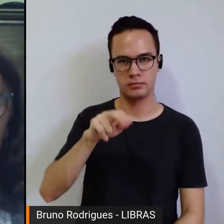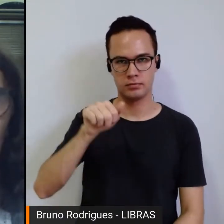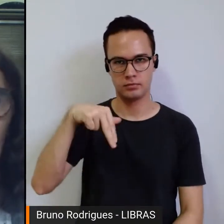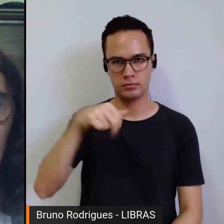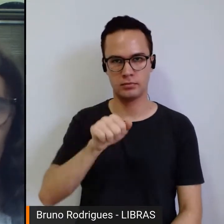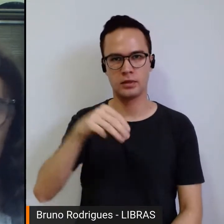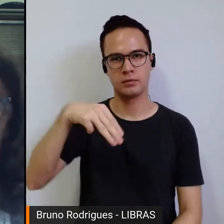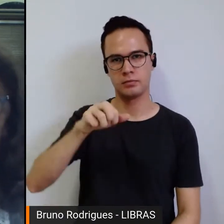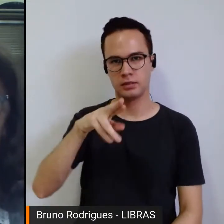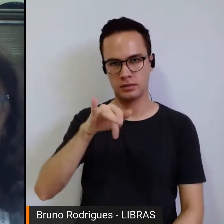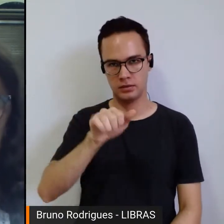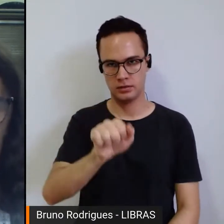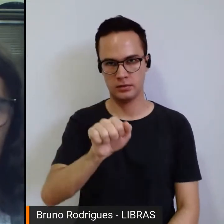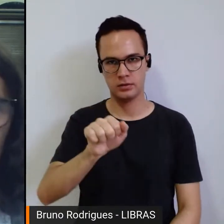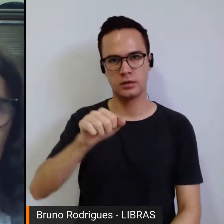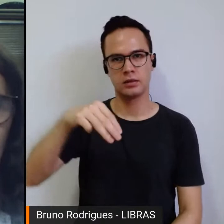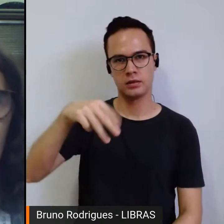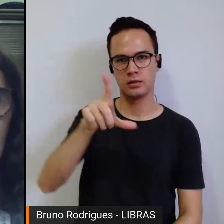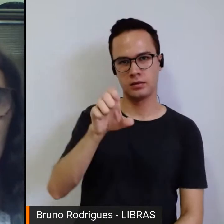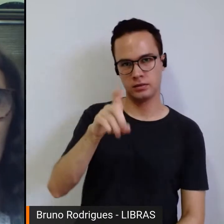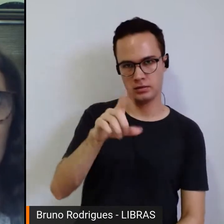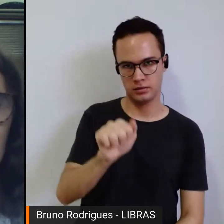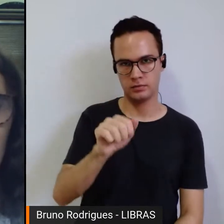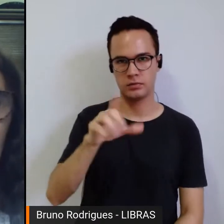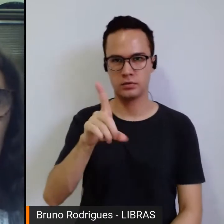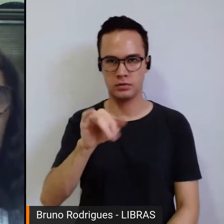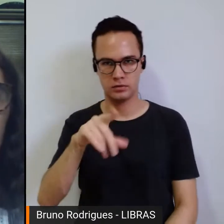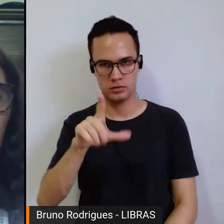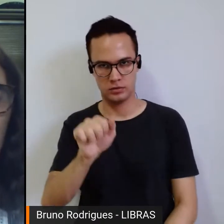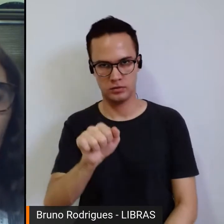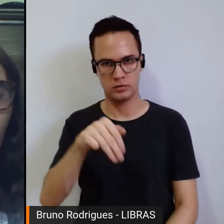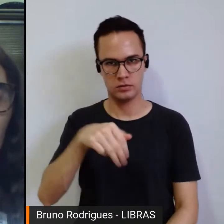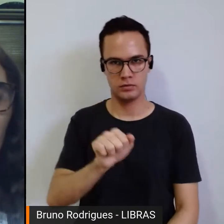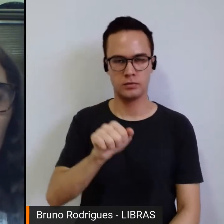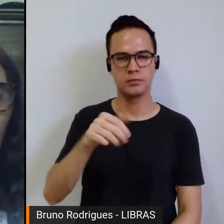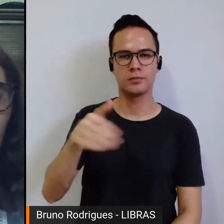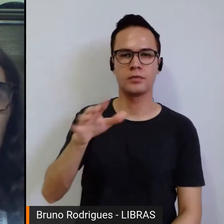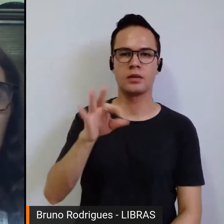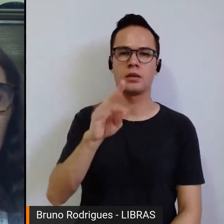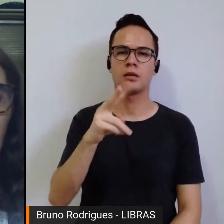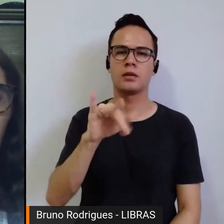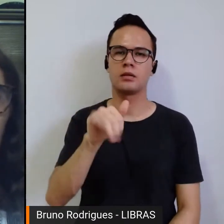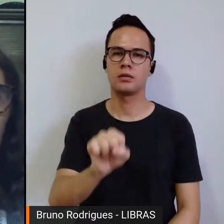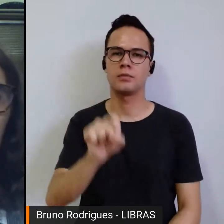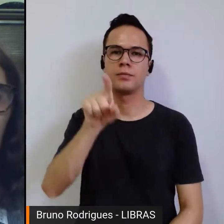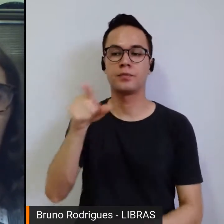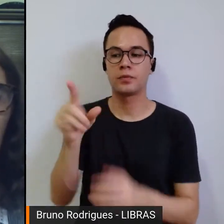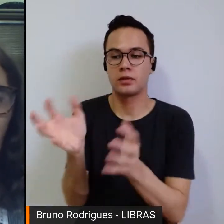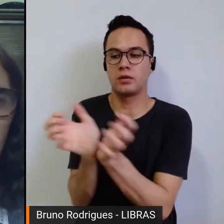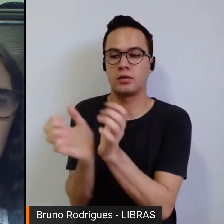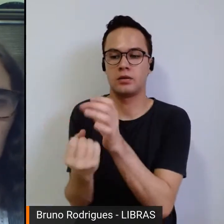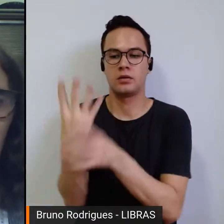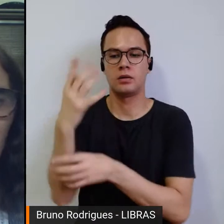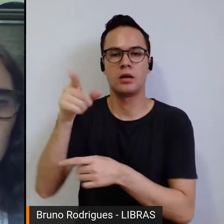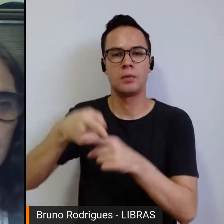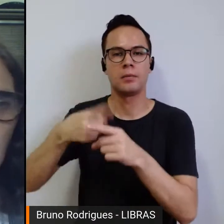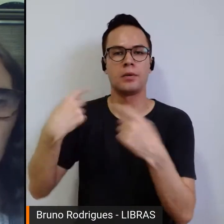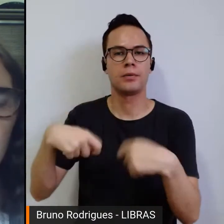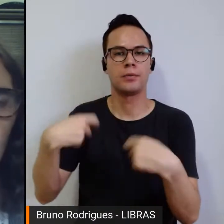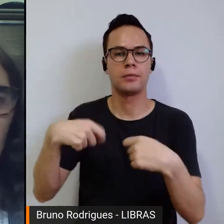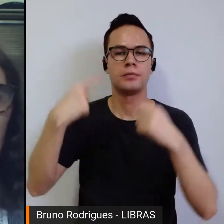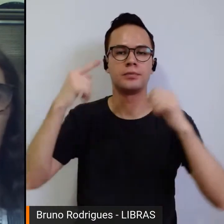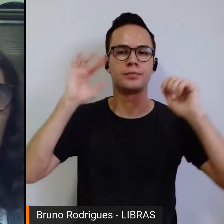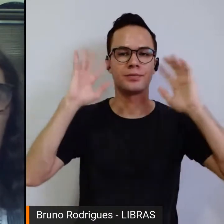Tafarel, Leda Maria, Dilma Mendes e Thaís Picardi. Esse grupo surgiu da necessidade, digamos assim, de